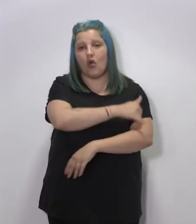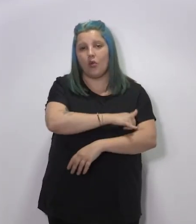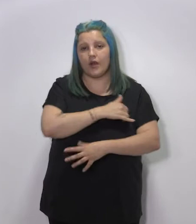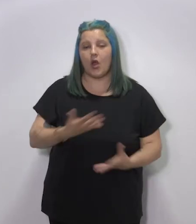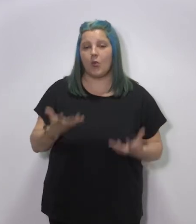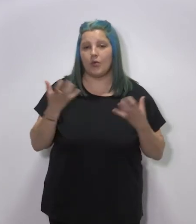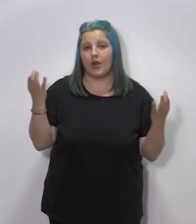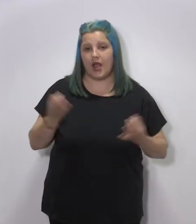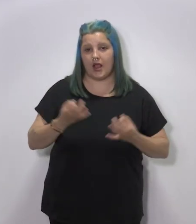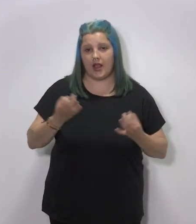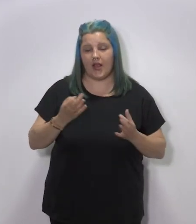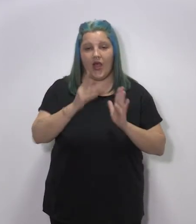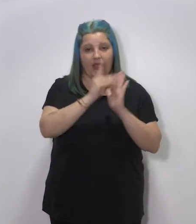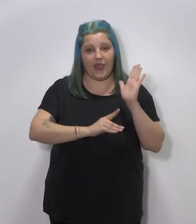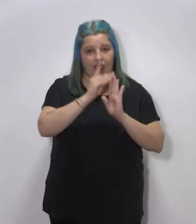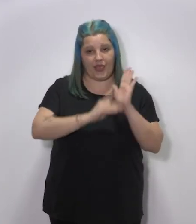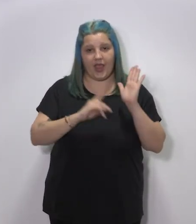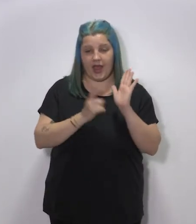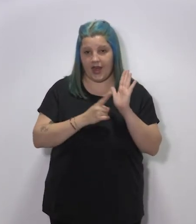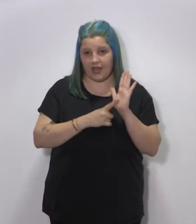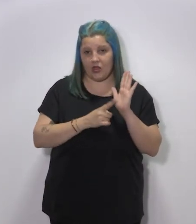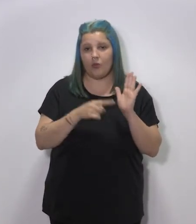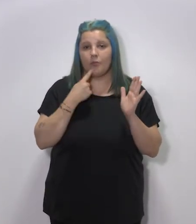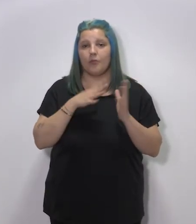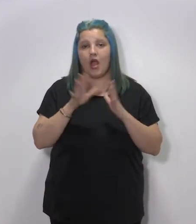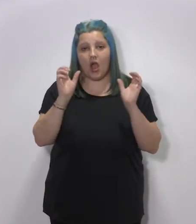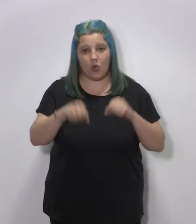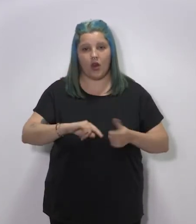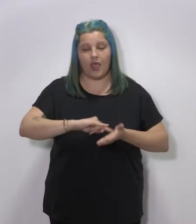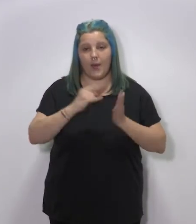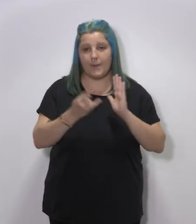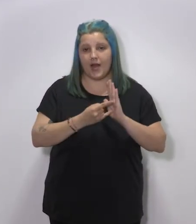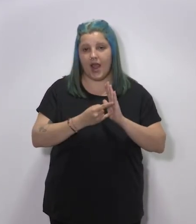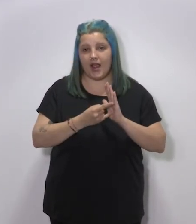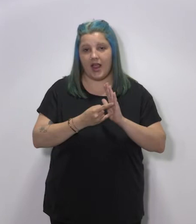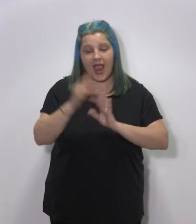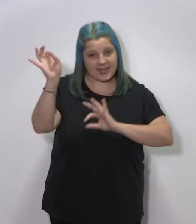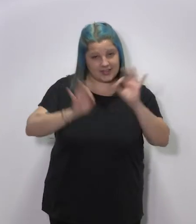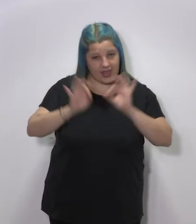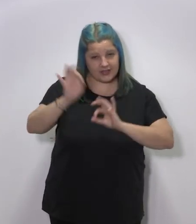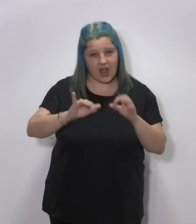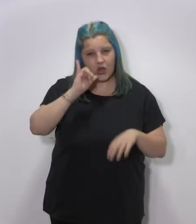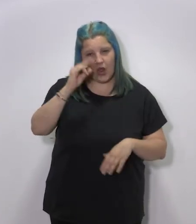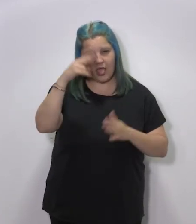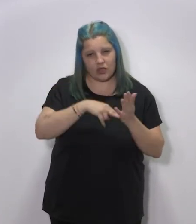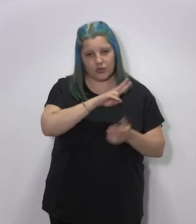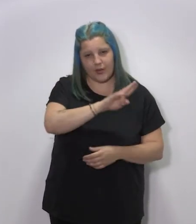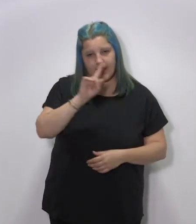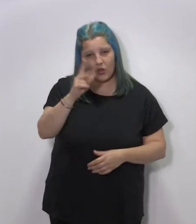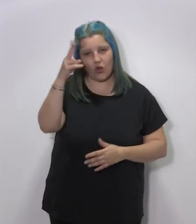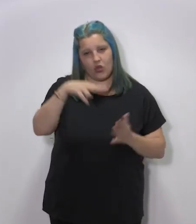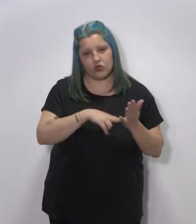Consejo de Gobierno ha aprobado el decreto por el cual se acuerda, se aprueba el Plan de Estadística de la Rioja